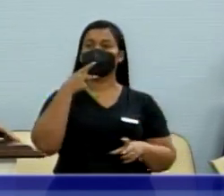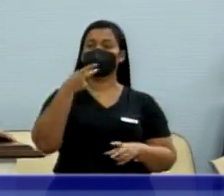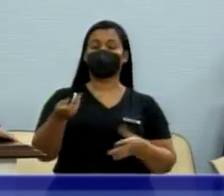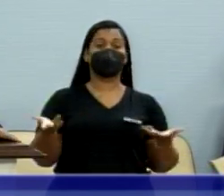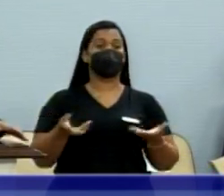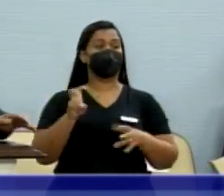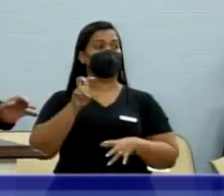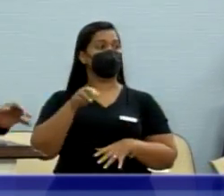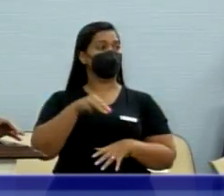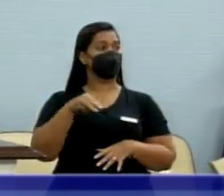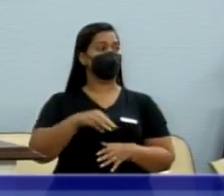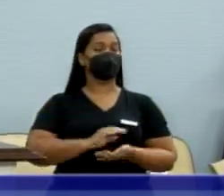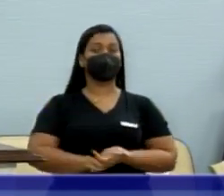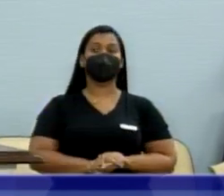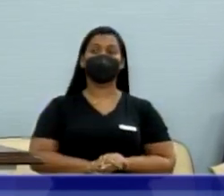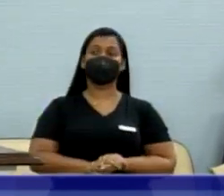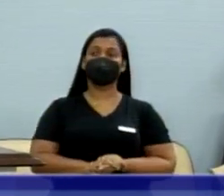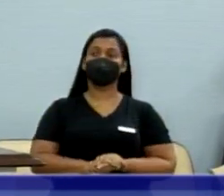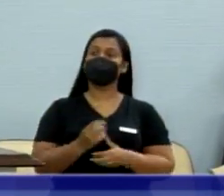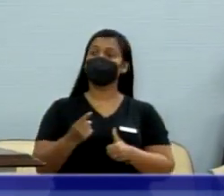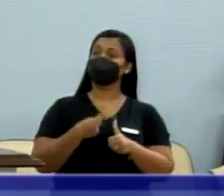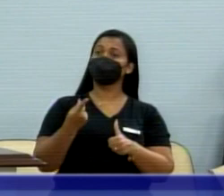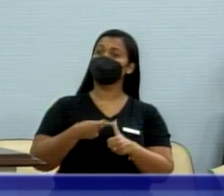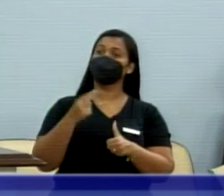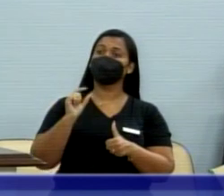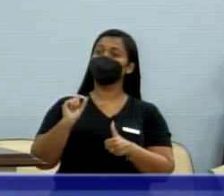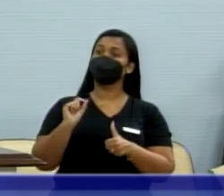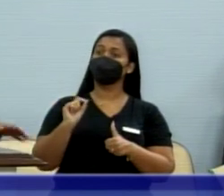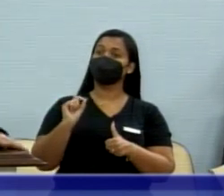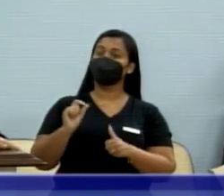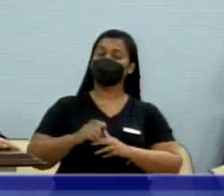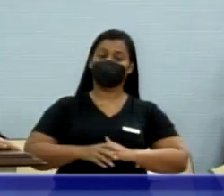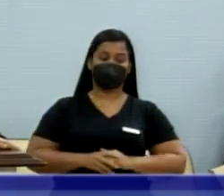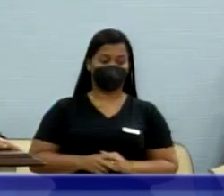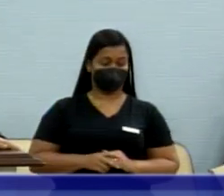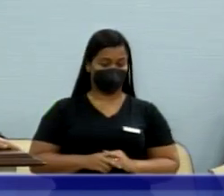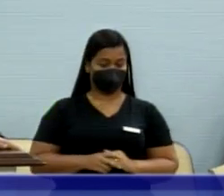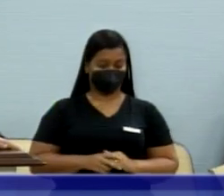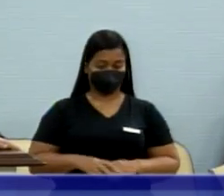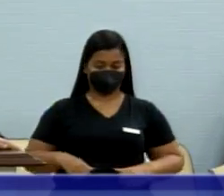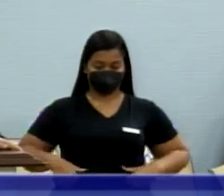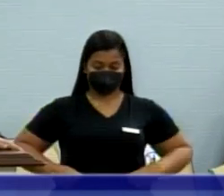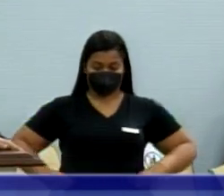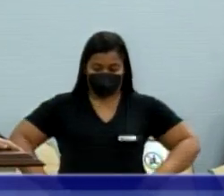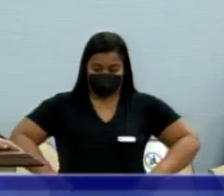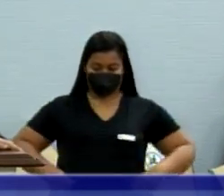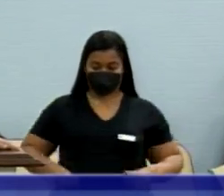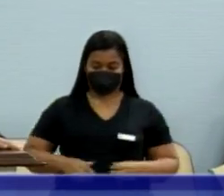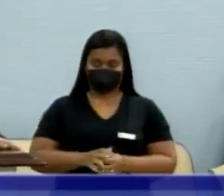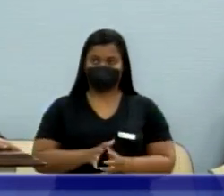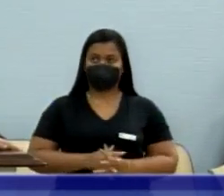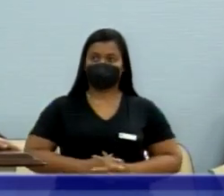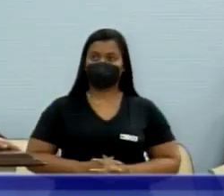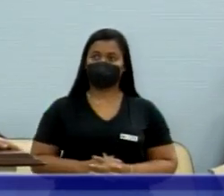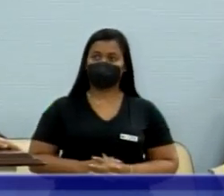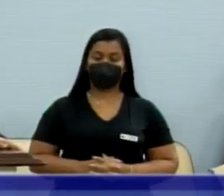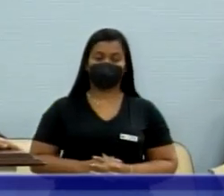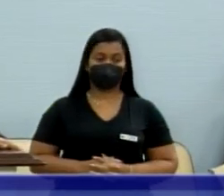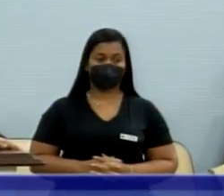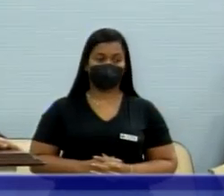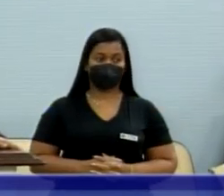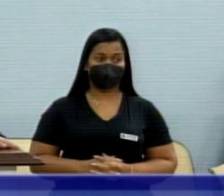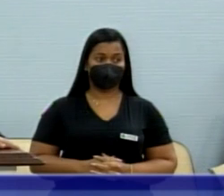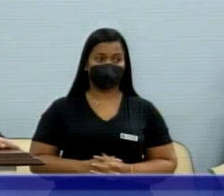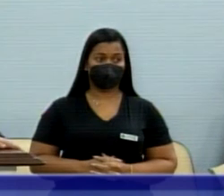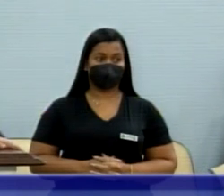minutos. Uma delas, na verdade,